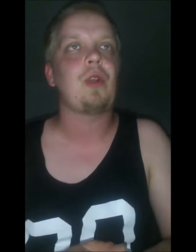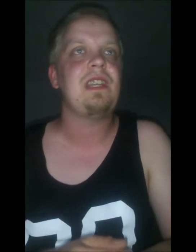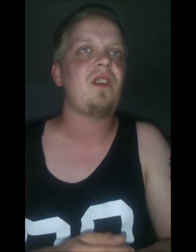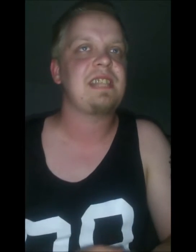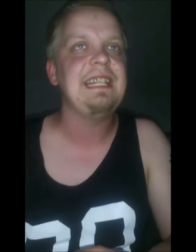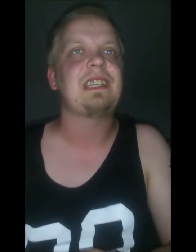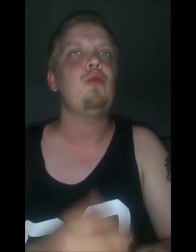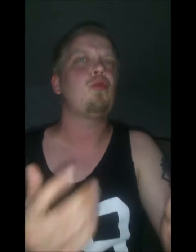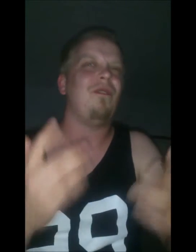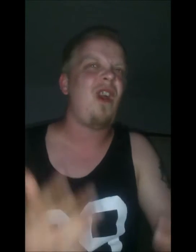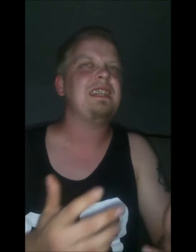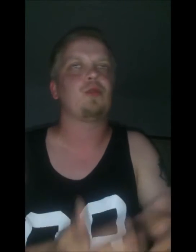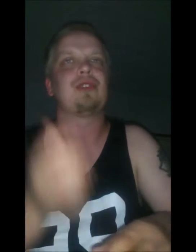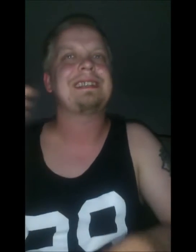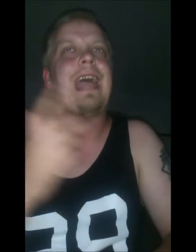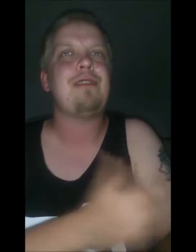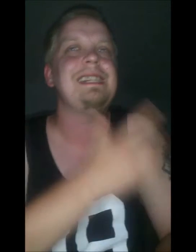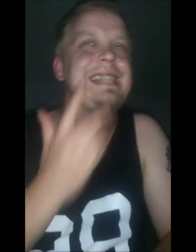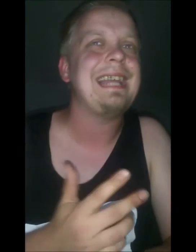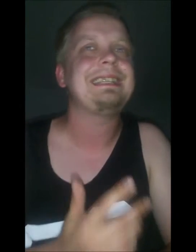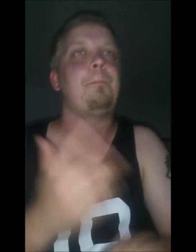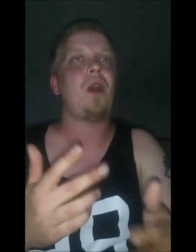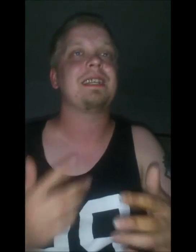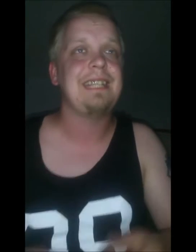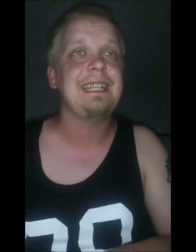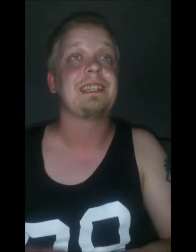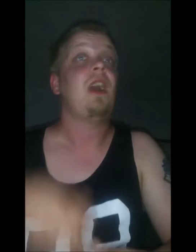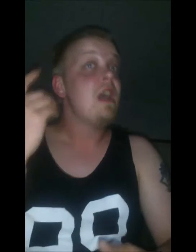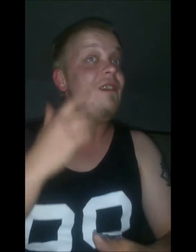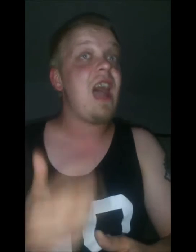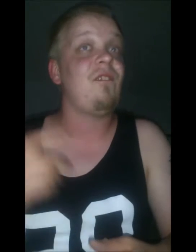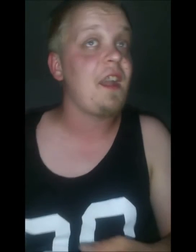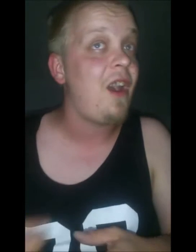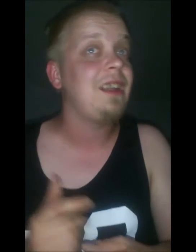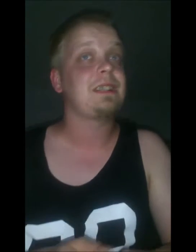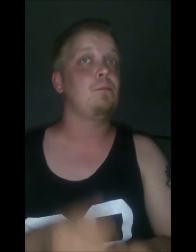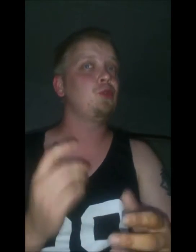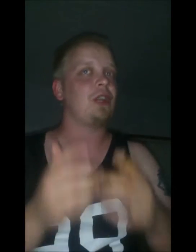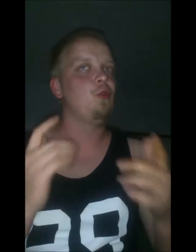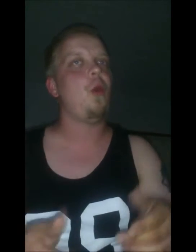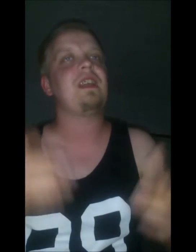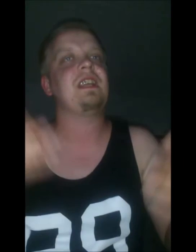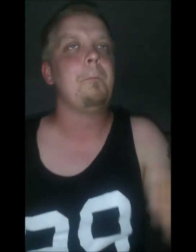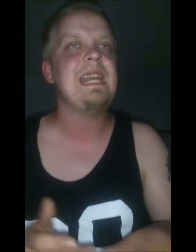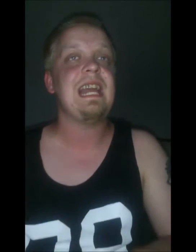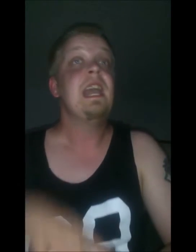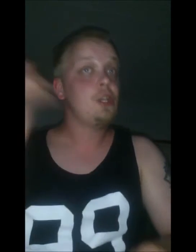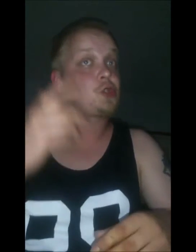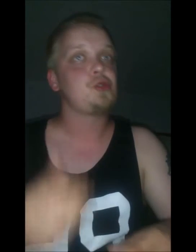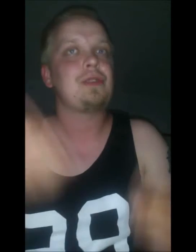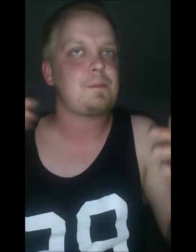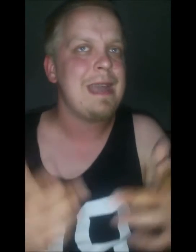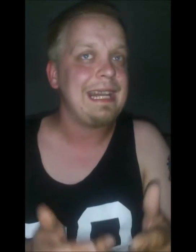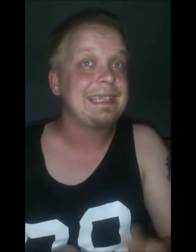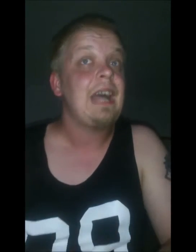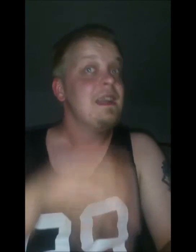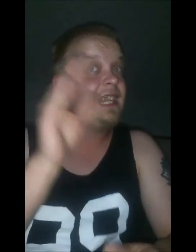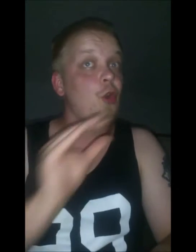jokiakselilta Ukko vaikuttaa täydelliseltä paketilta Vähän vaan halta, mutta nuori on mieli Jos kysyttäis meriltä, niin